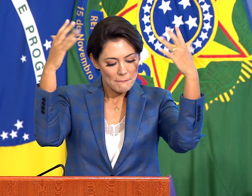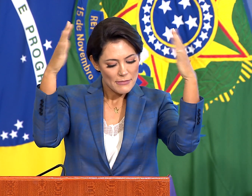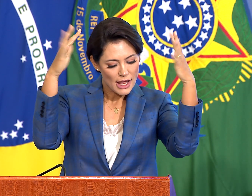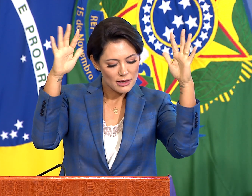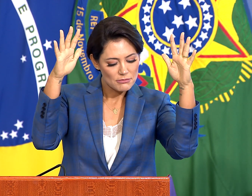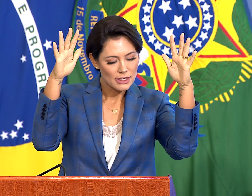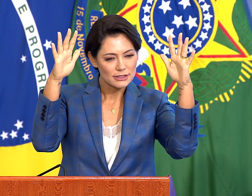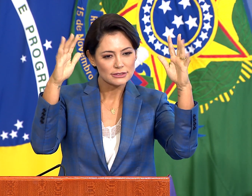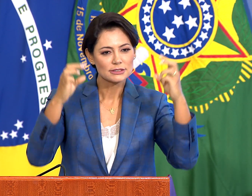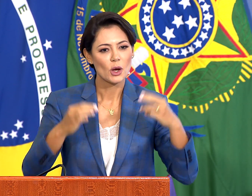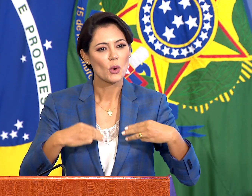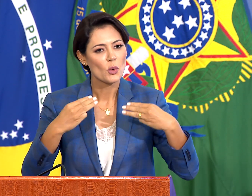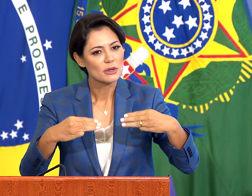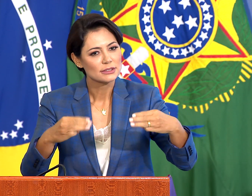A usa o MEC